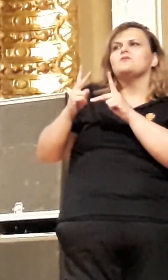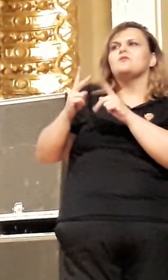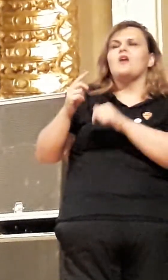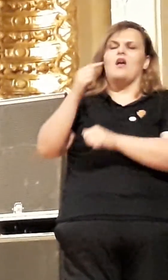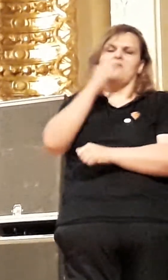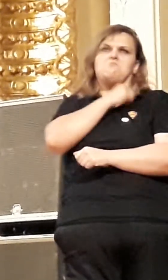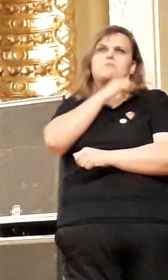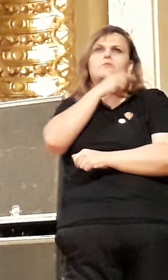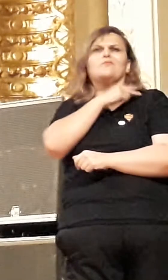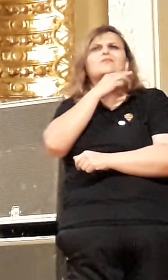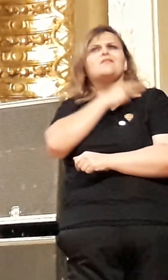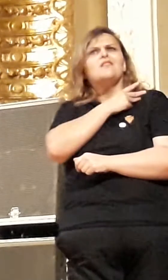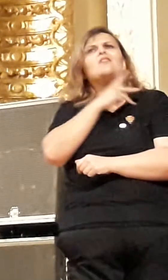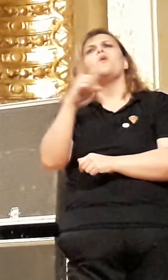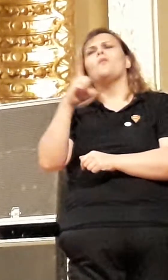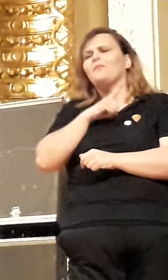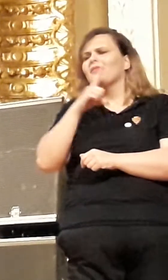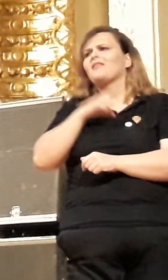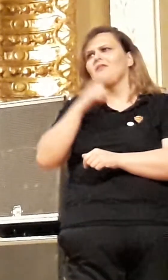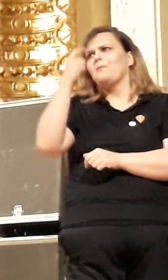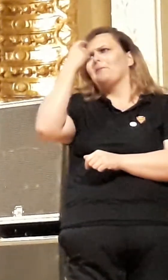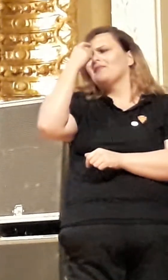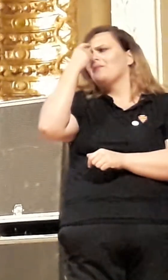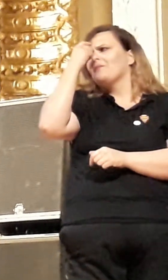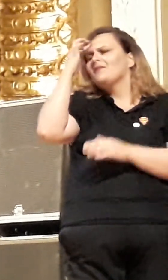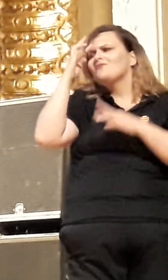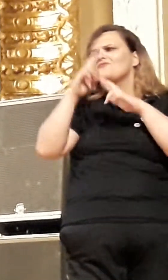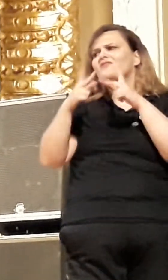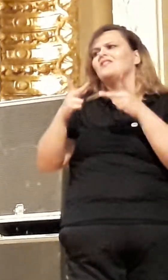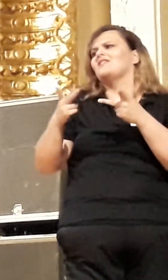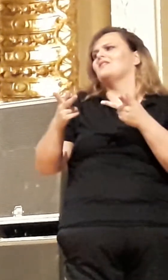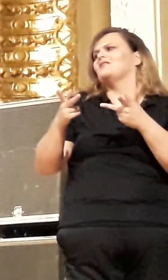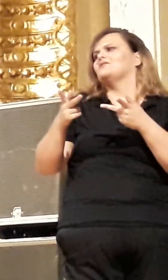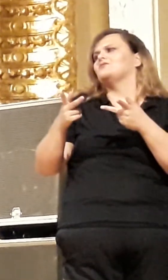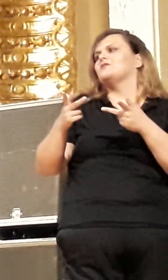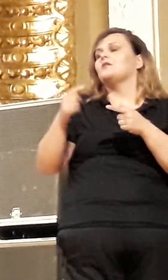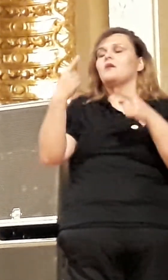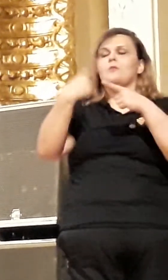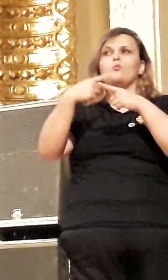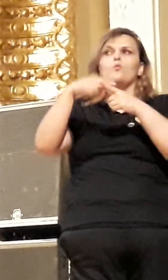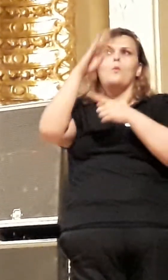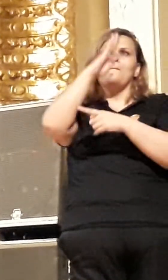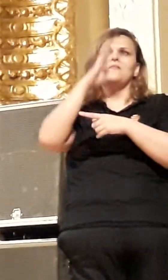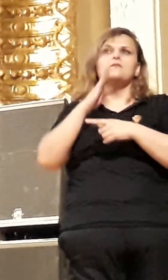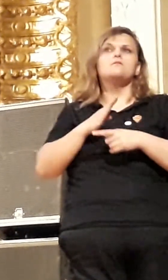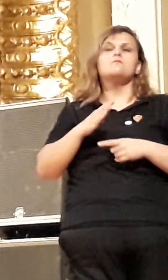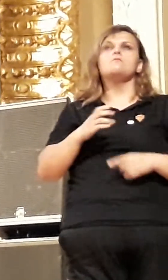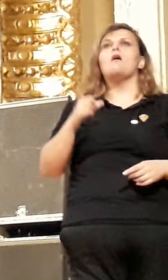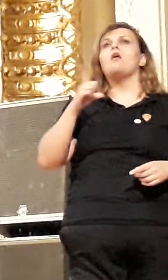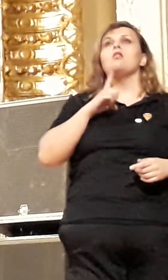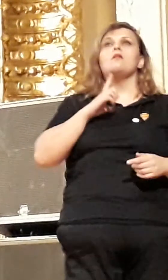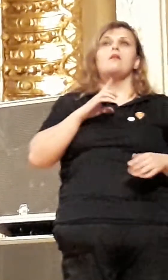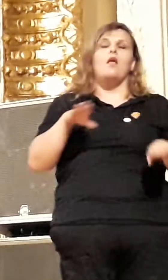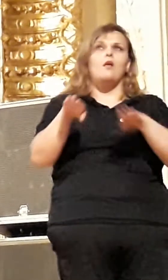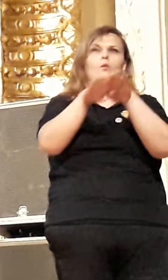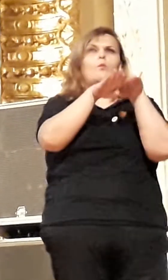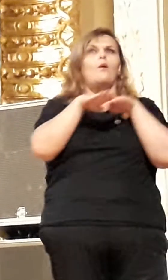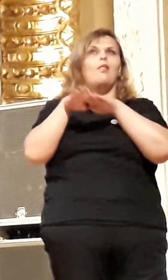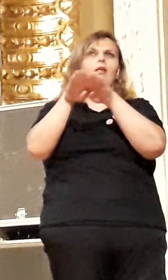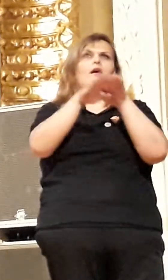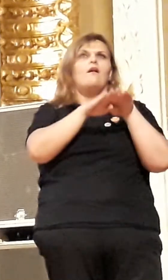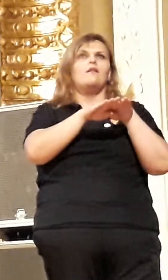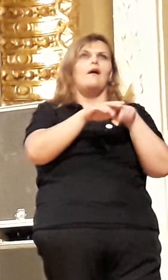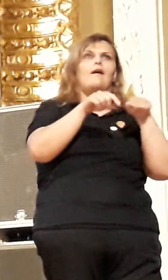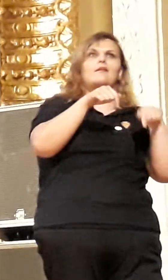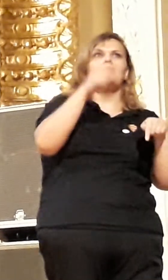médio tem esse sentido. O Brasil quer tratar tudo de forma igual. São Paulo igual a uma pequena cidade do